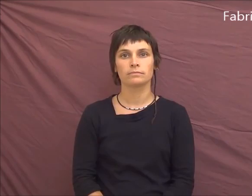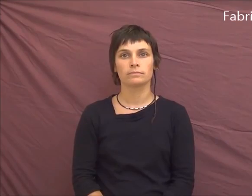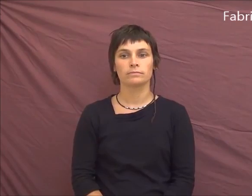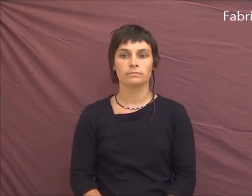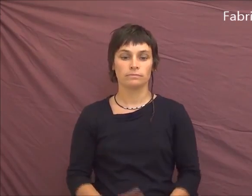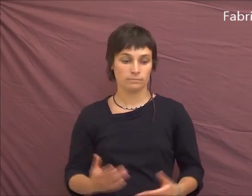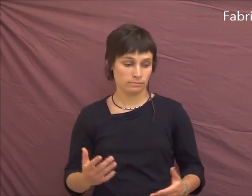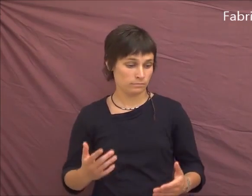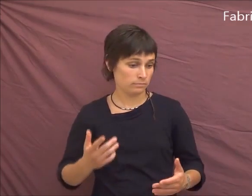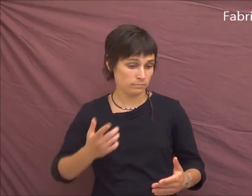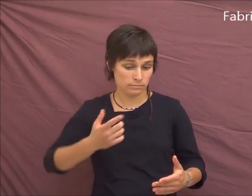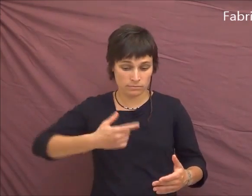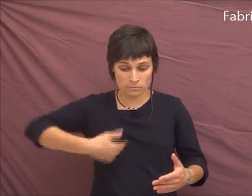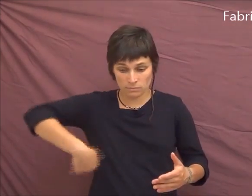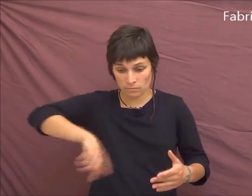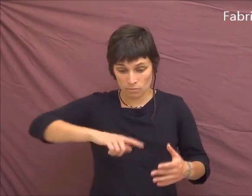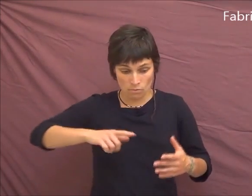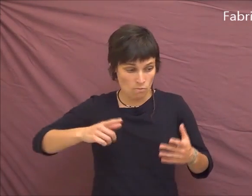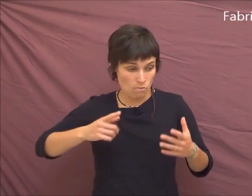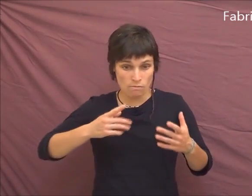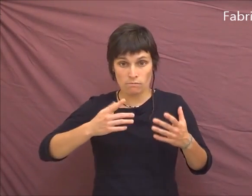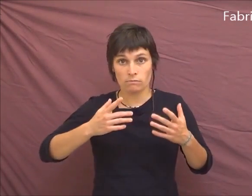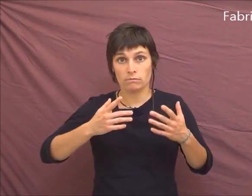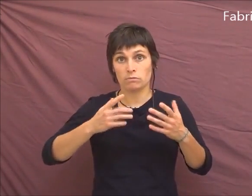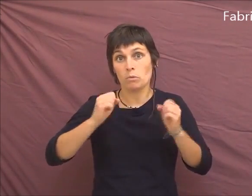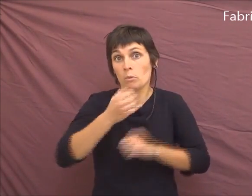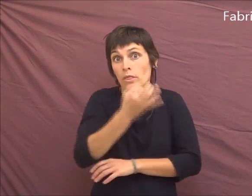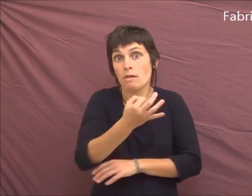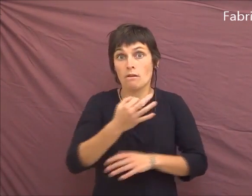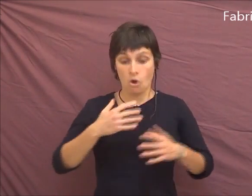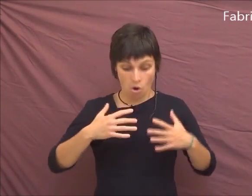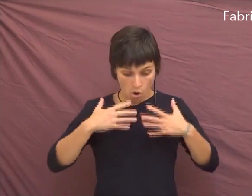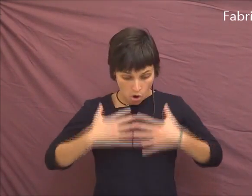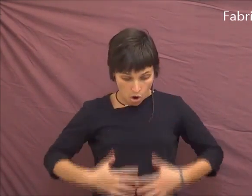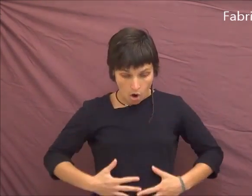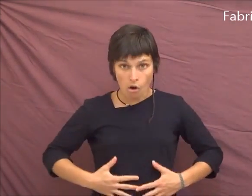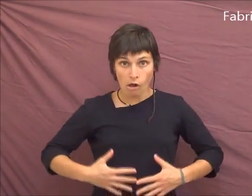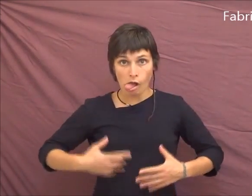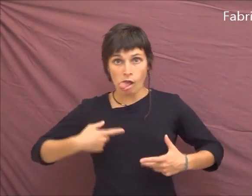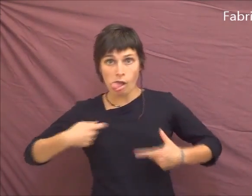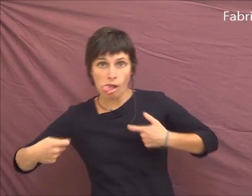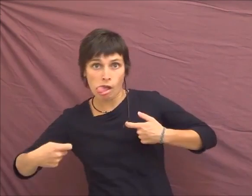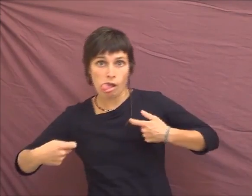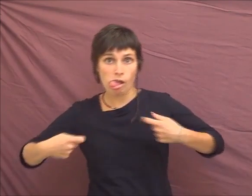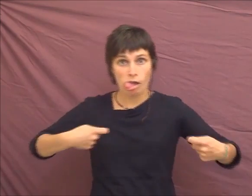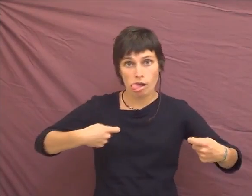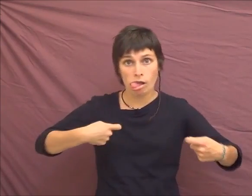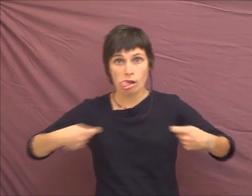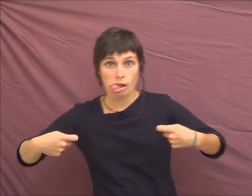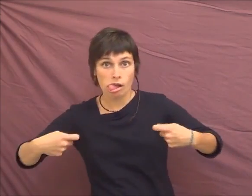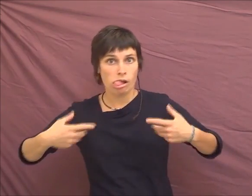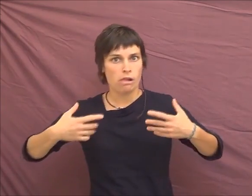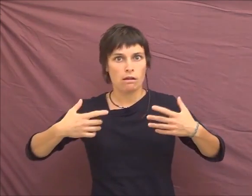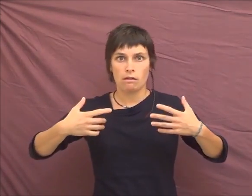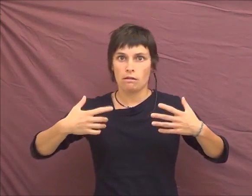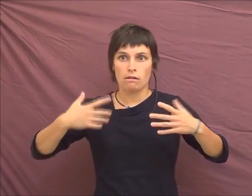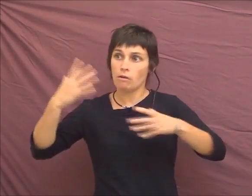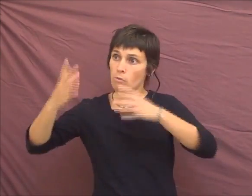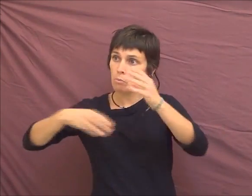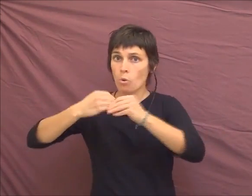Fabrice. Nous sommes des... On peut dire que nos corps sont tiraillés dans tous les sens par le